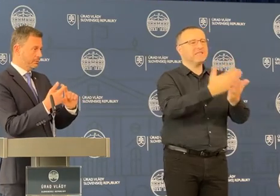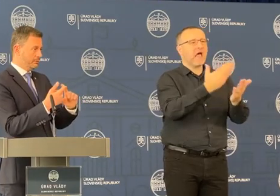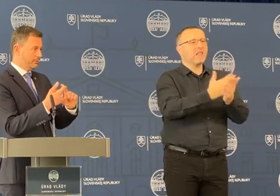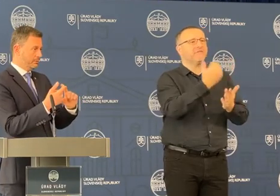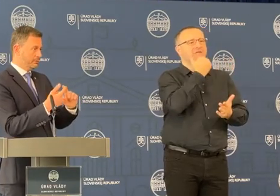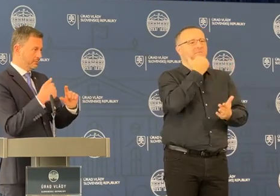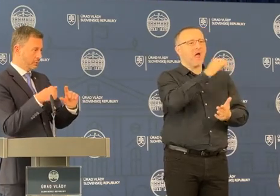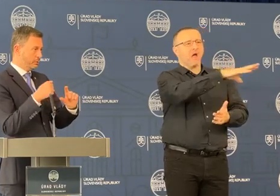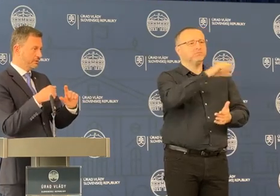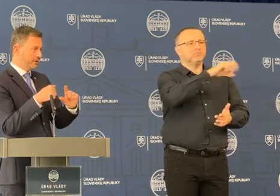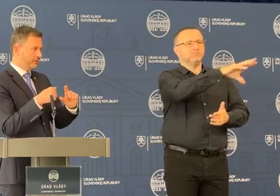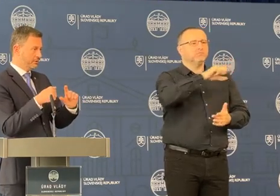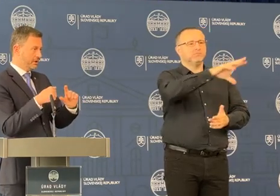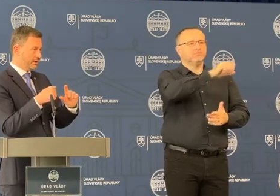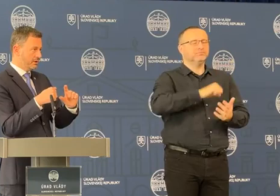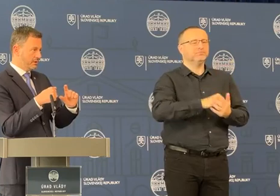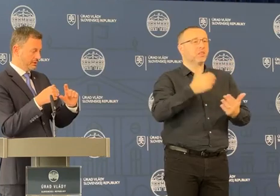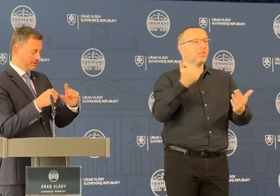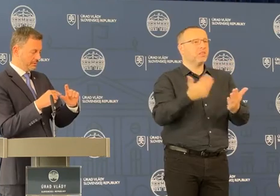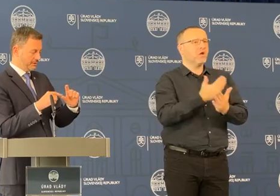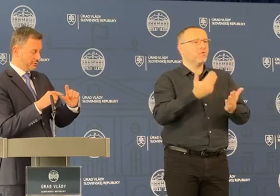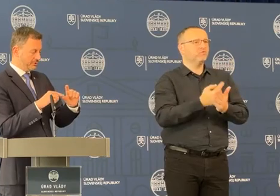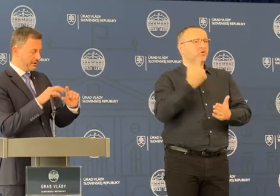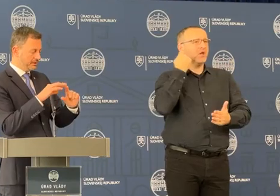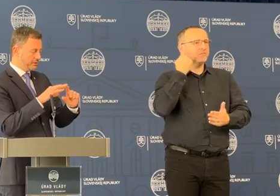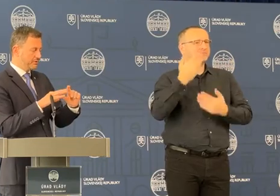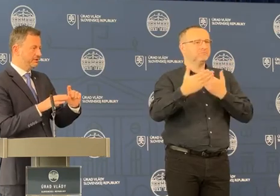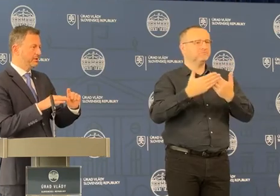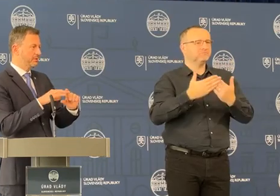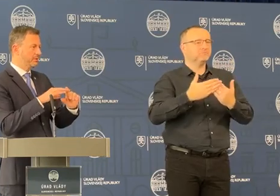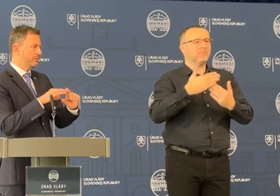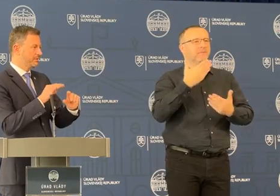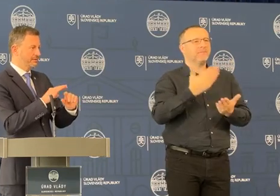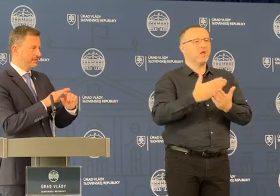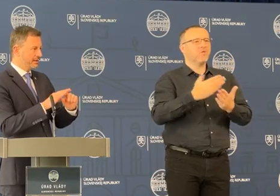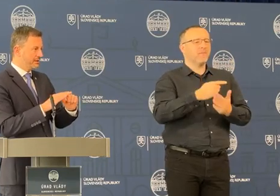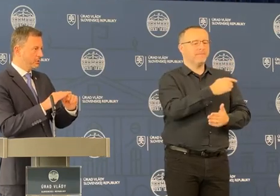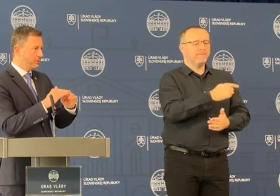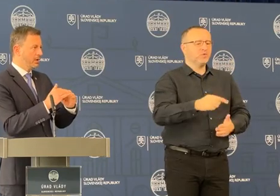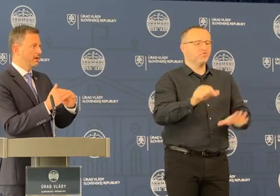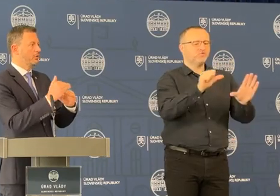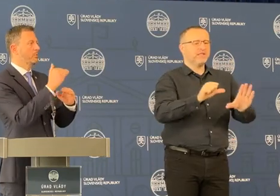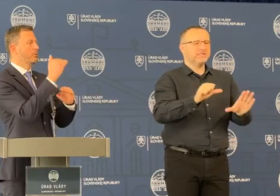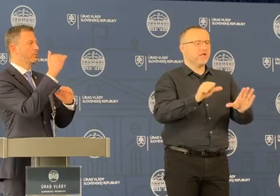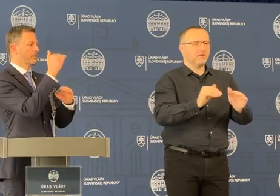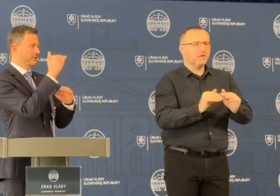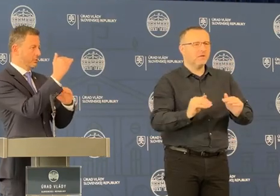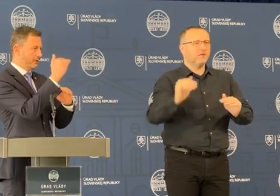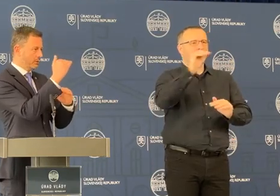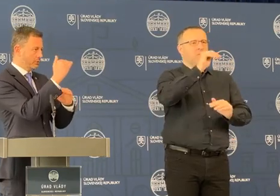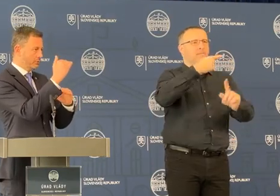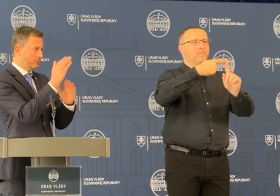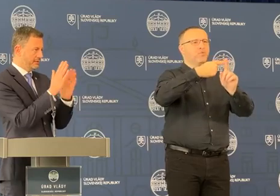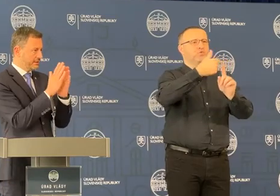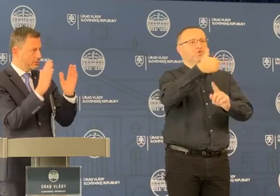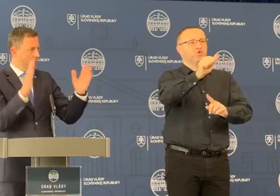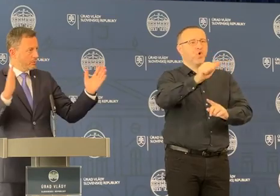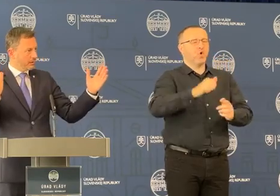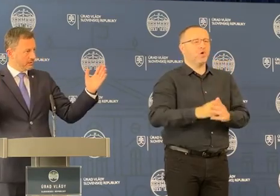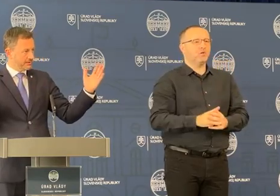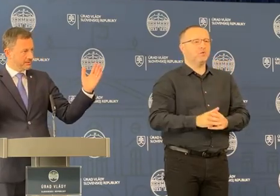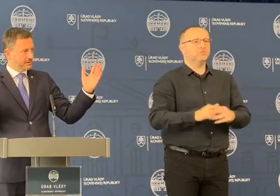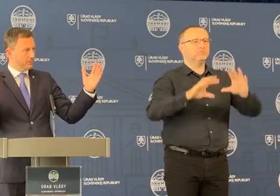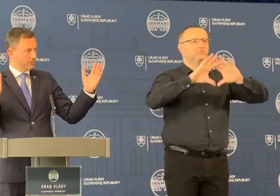osôb. Prognoza najnovšia. Takže sme sa dostali, tento 60 miliónový deficit zanikol a do plusu je 100 miliónov. To je